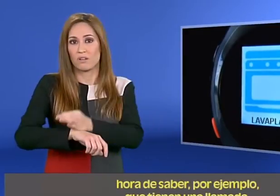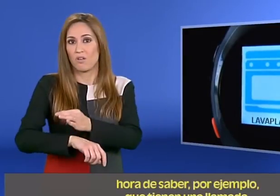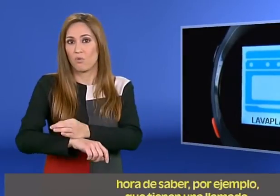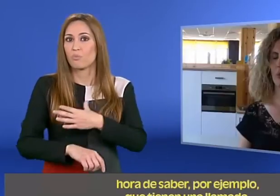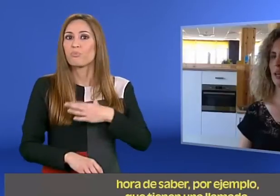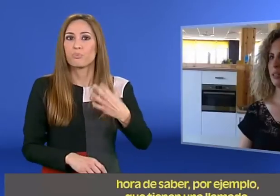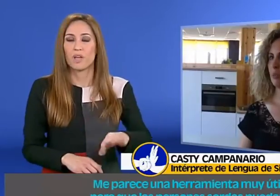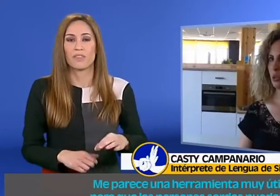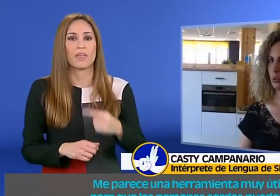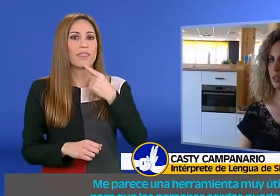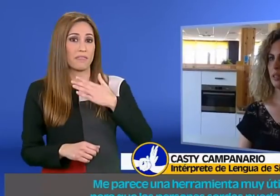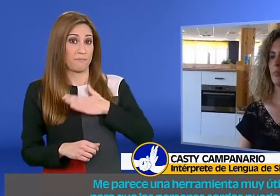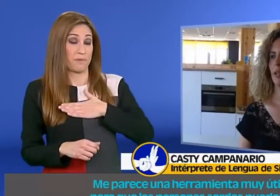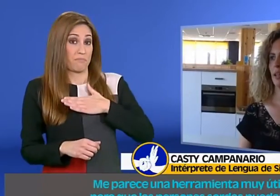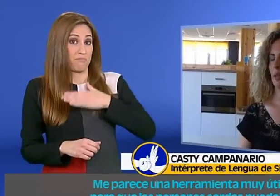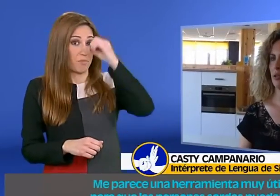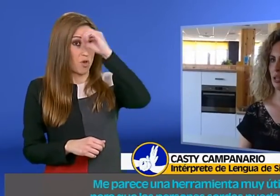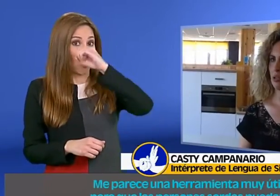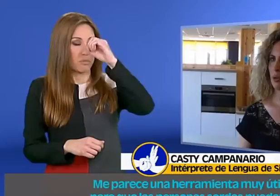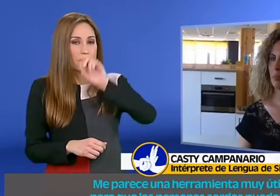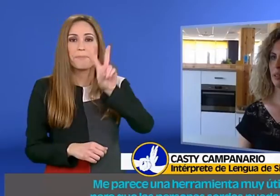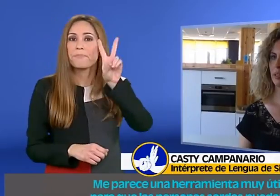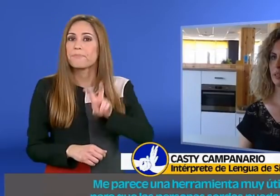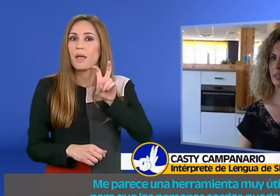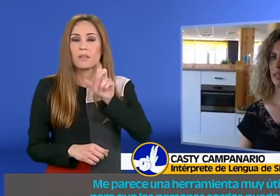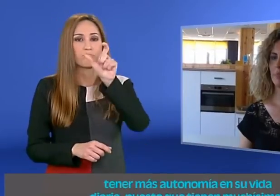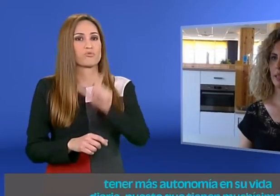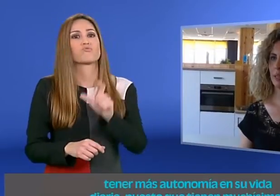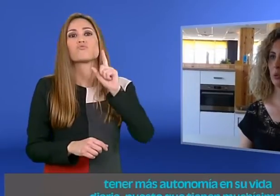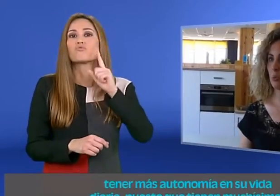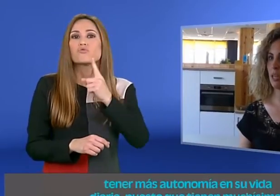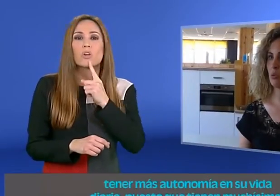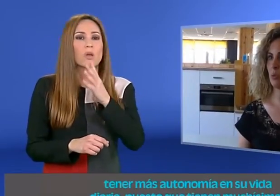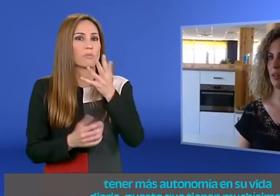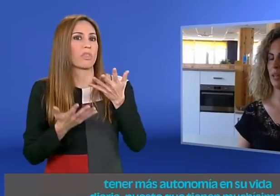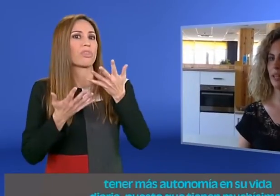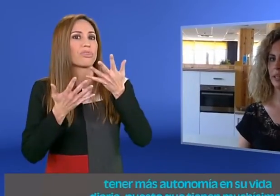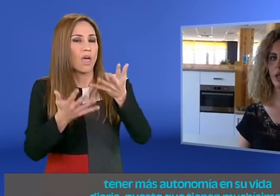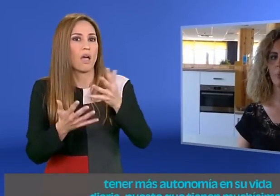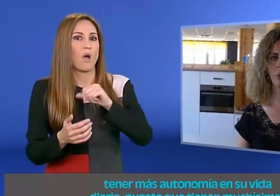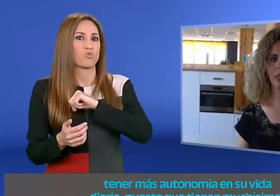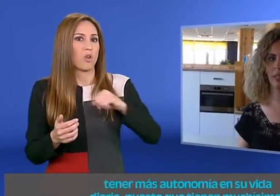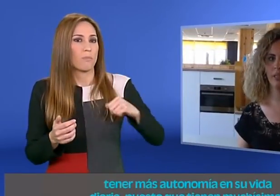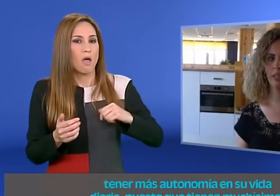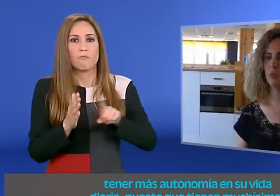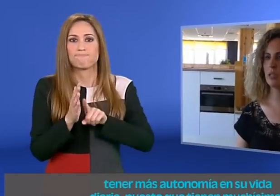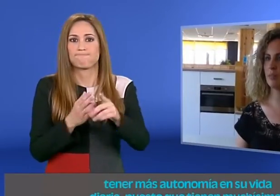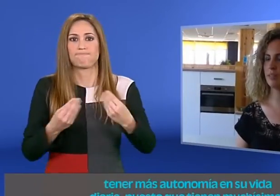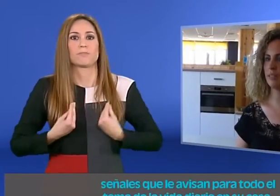Me parece una herramienta muy útil para que las personas sordas puedan tener más autonomía en su vida diaria, puesto que tienen muchísimas